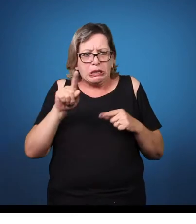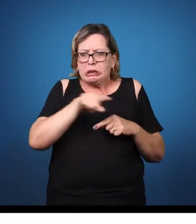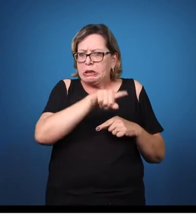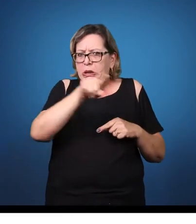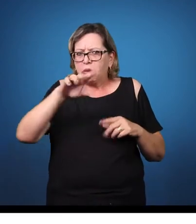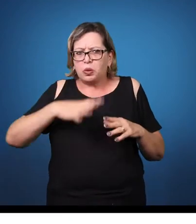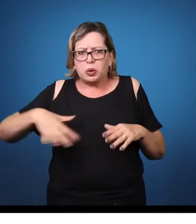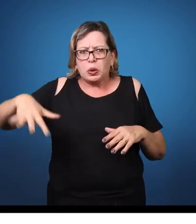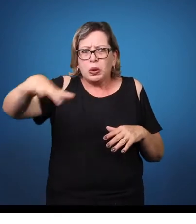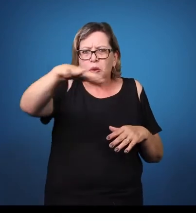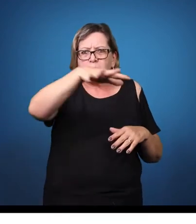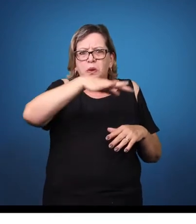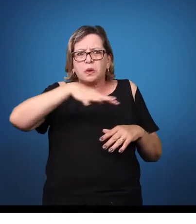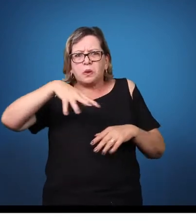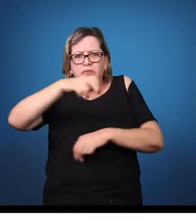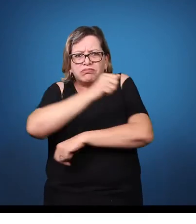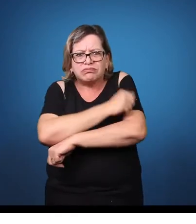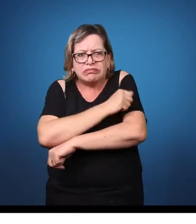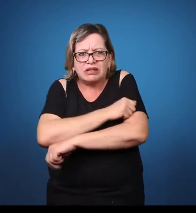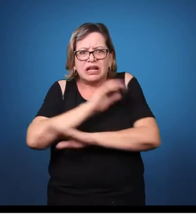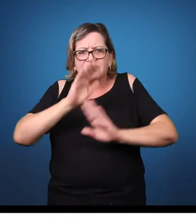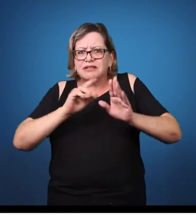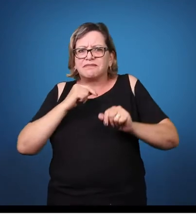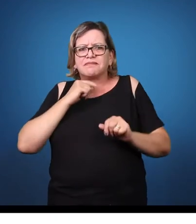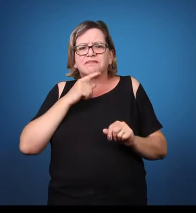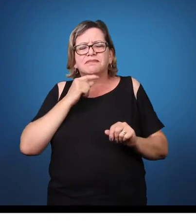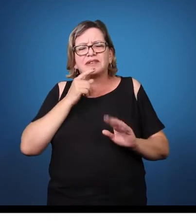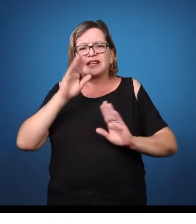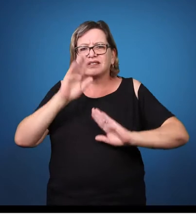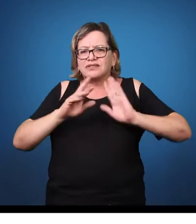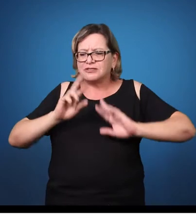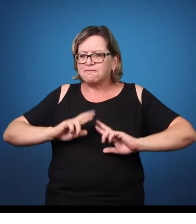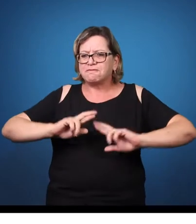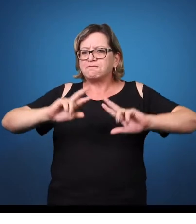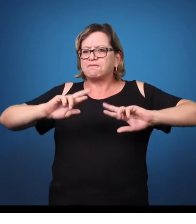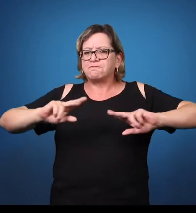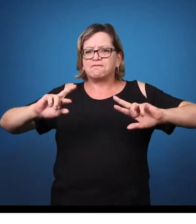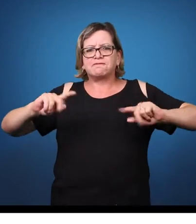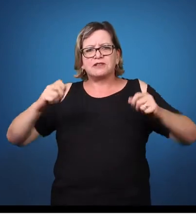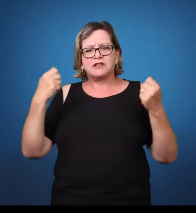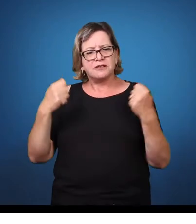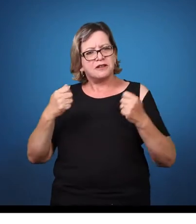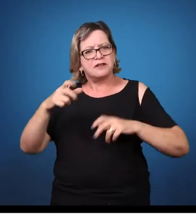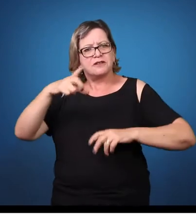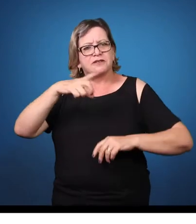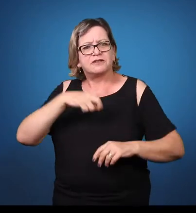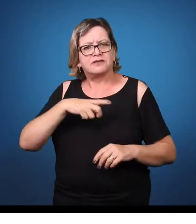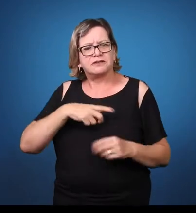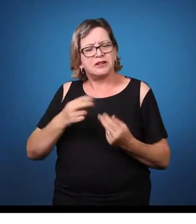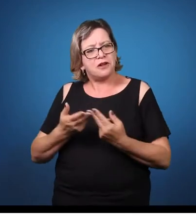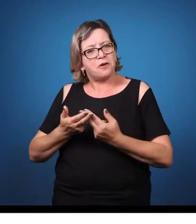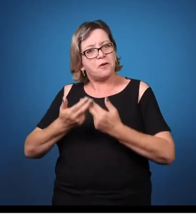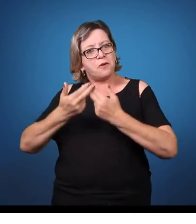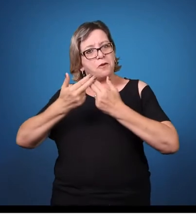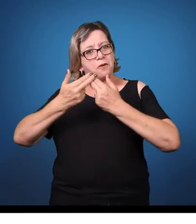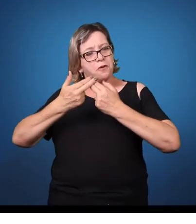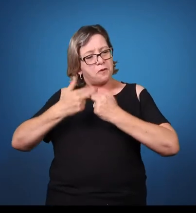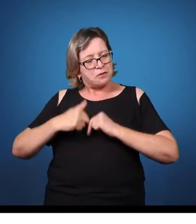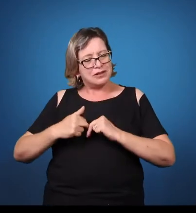minha matéria. Mas eu preciso também conhecer um pouco dessa realidade que ora se apresenta na instituição. Então,